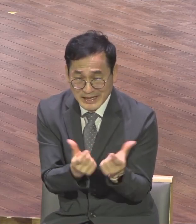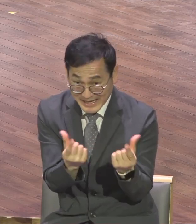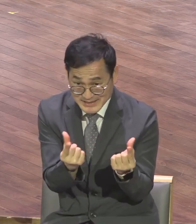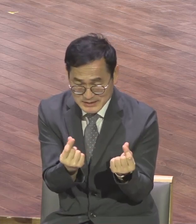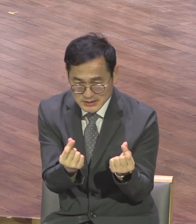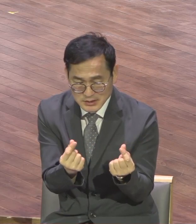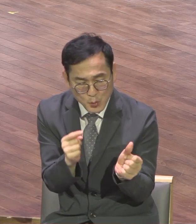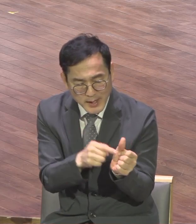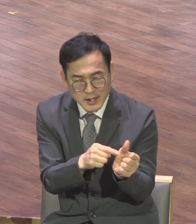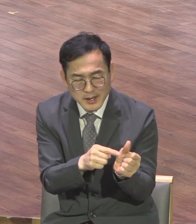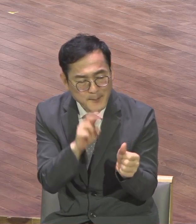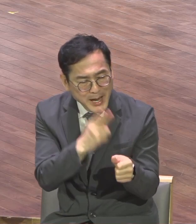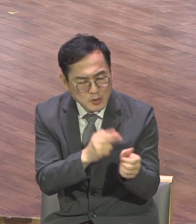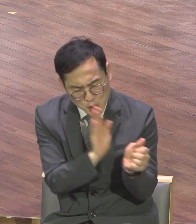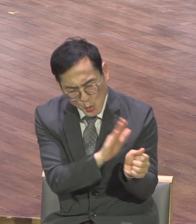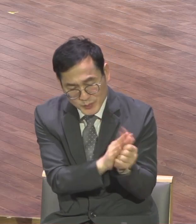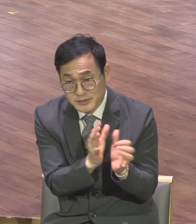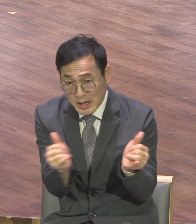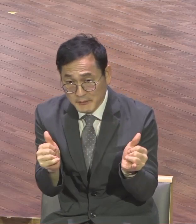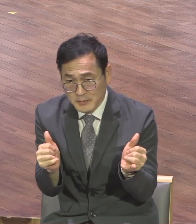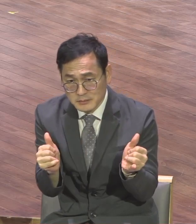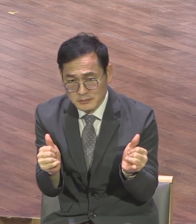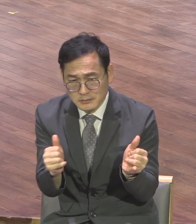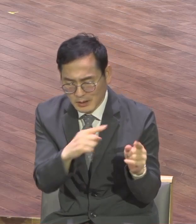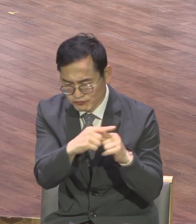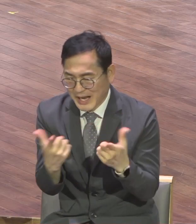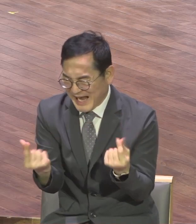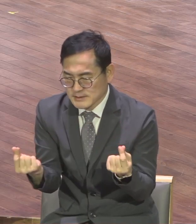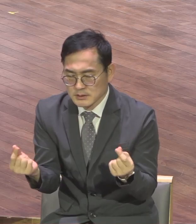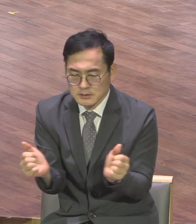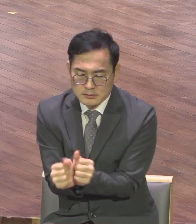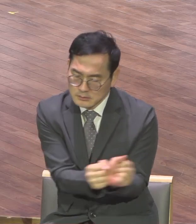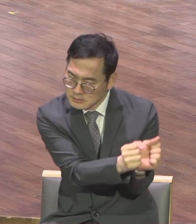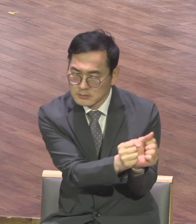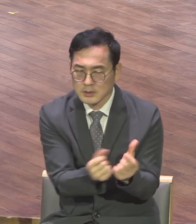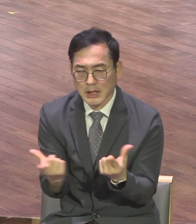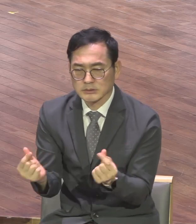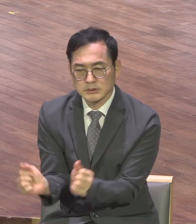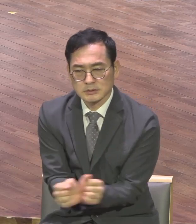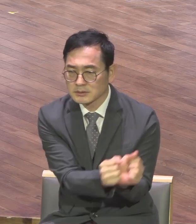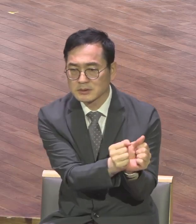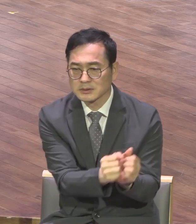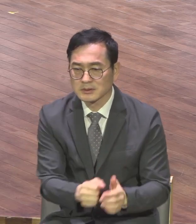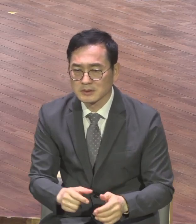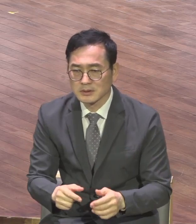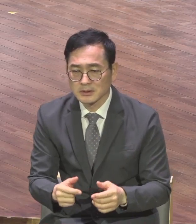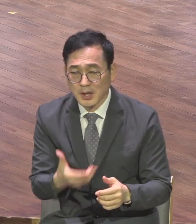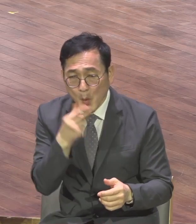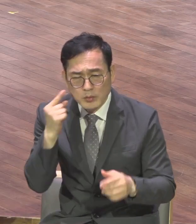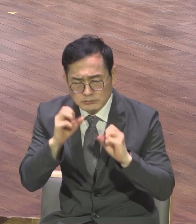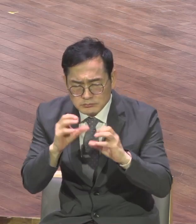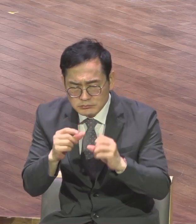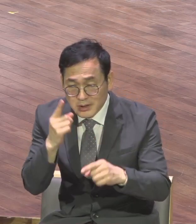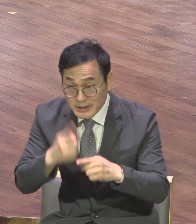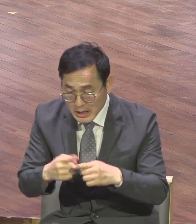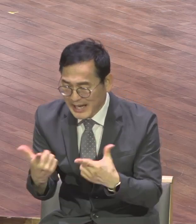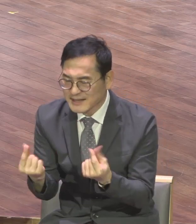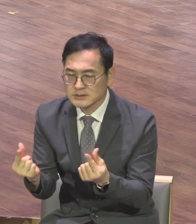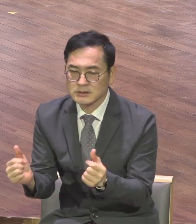당시는 그랬어요 동력이란 것은 참으로 아름다운 것이다 동력 서로에게 큰